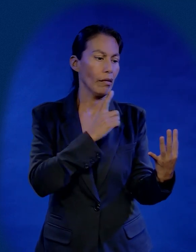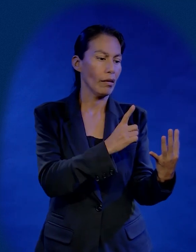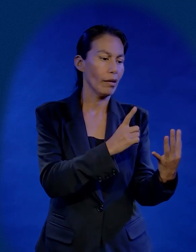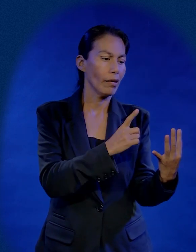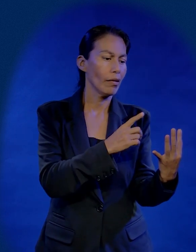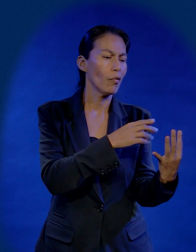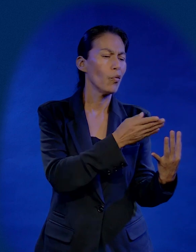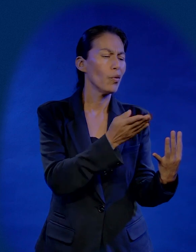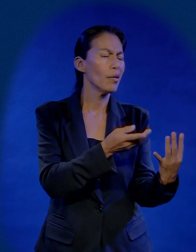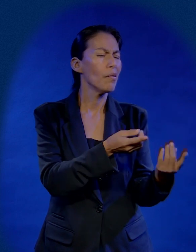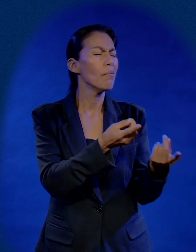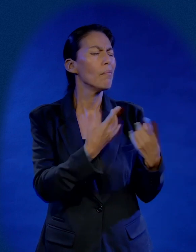yo os lo entregaré?